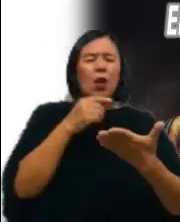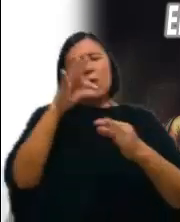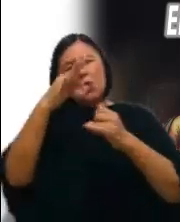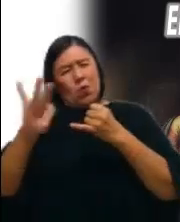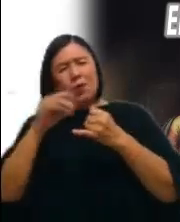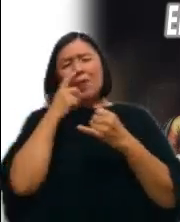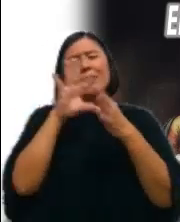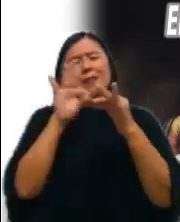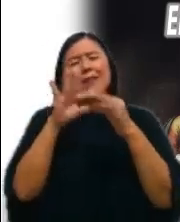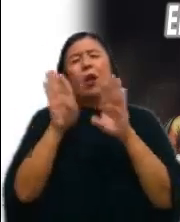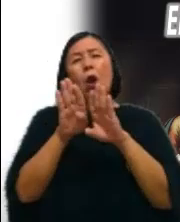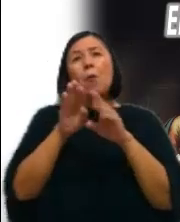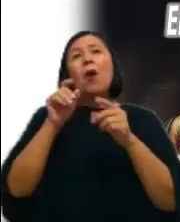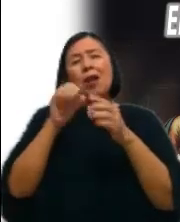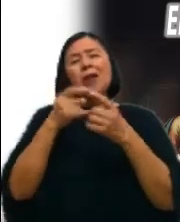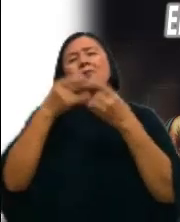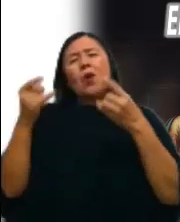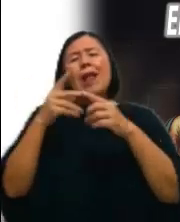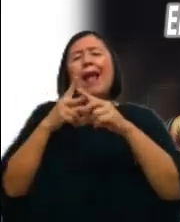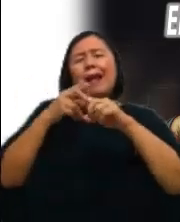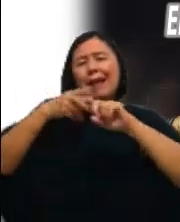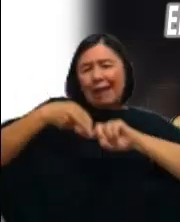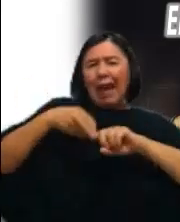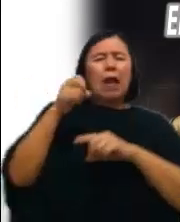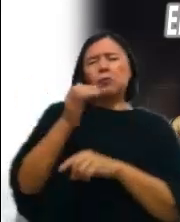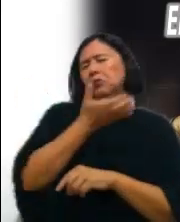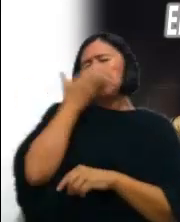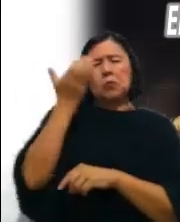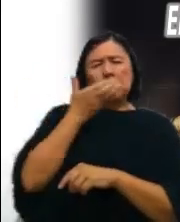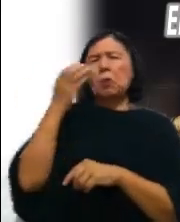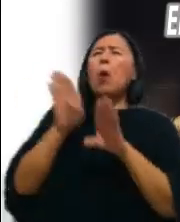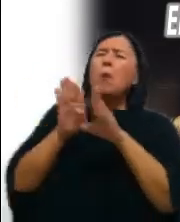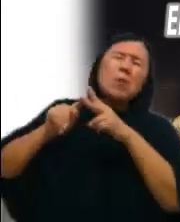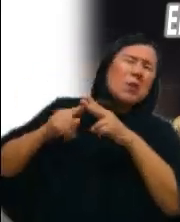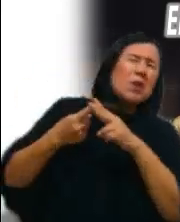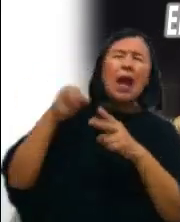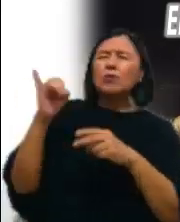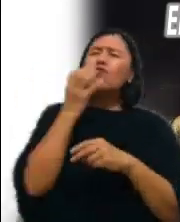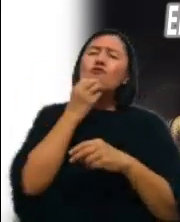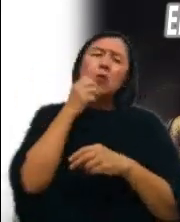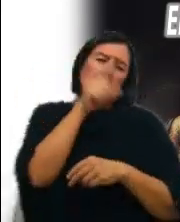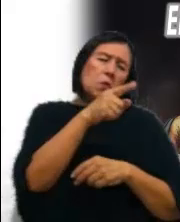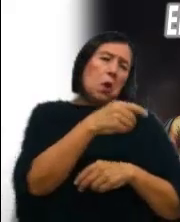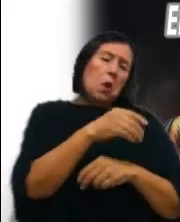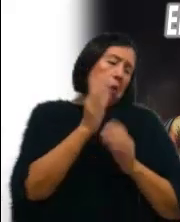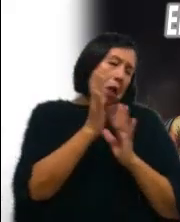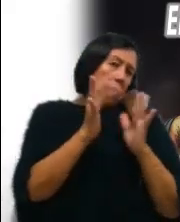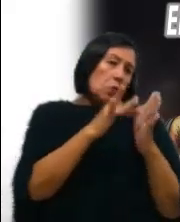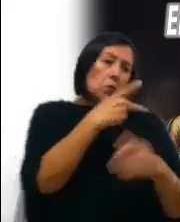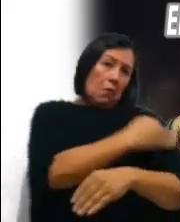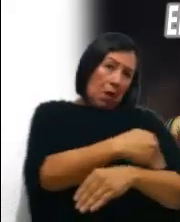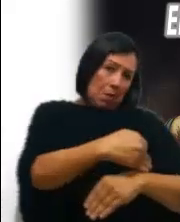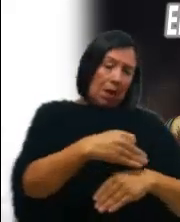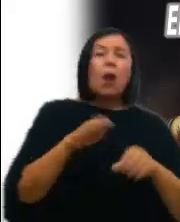la circuncisión Es un rito que expresa las raíces judías de Jesús El entronque con las promesas de los